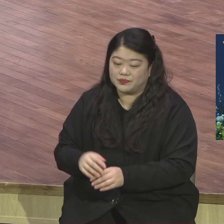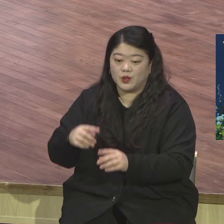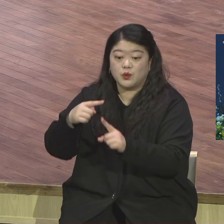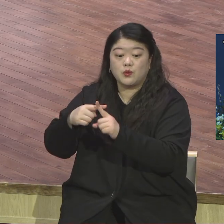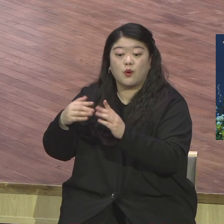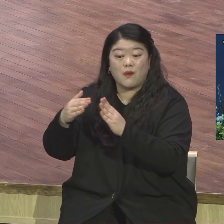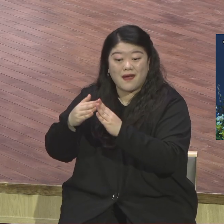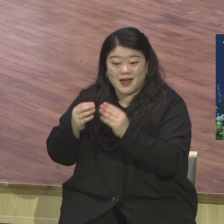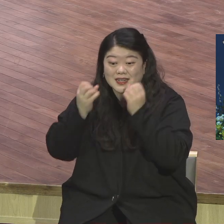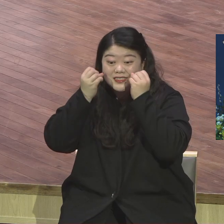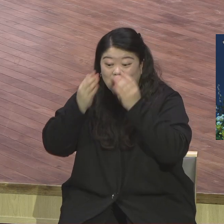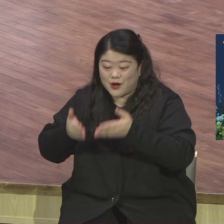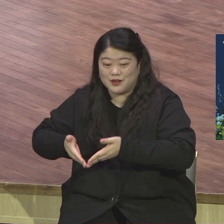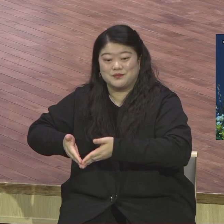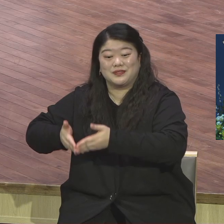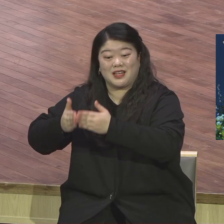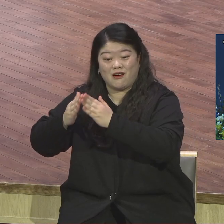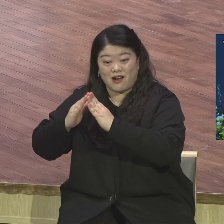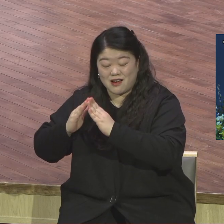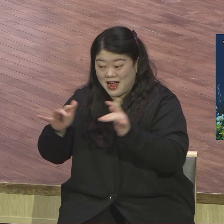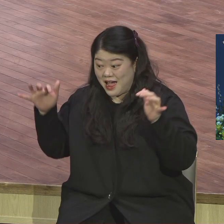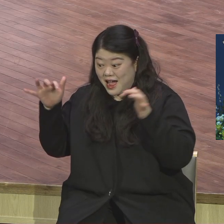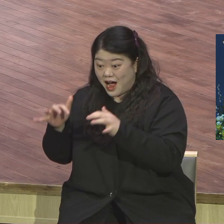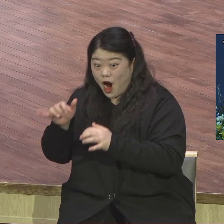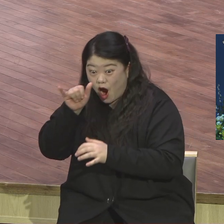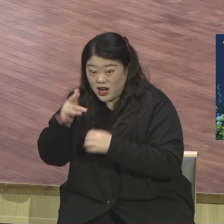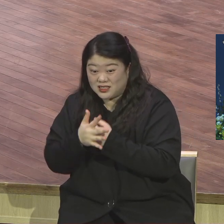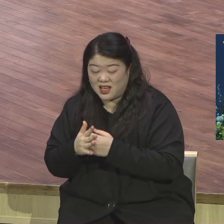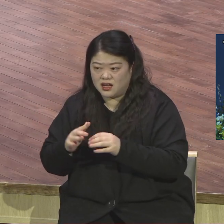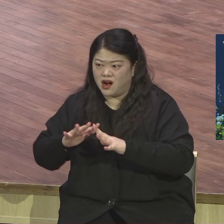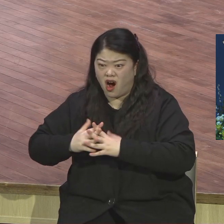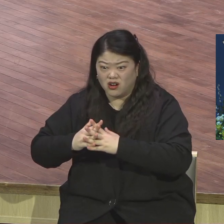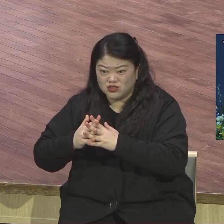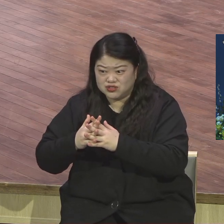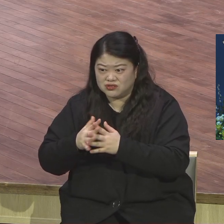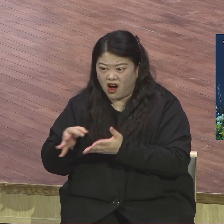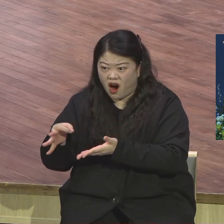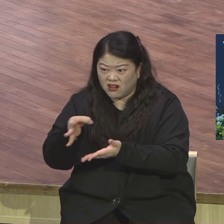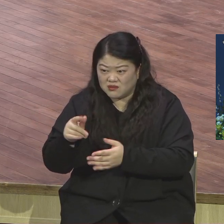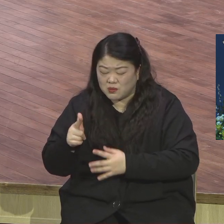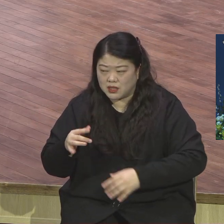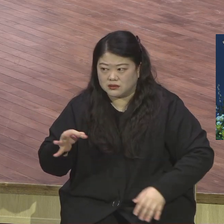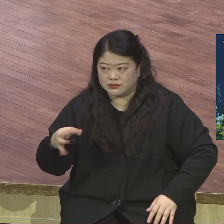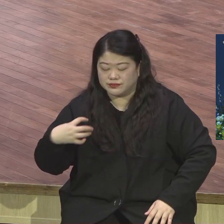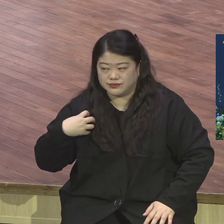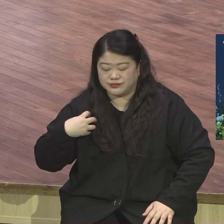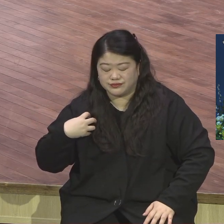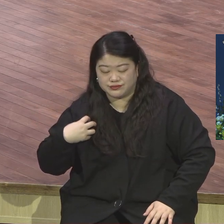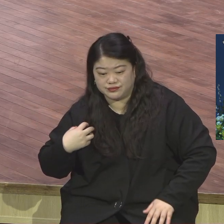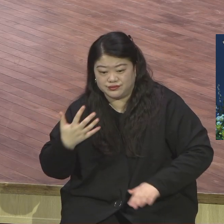건축한다 그러면 교인들이 일단 세 가지가 안 옵니다. 부담스럽기 때문에 또 기성교인들도 왔다가 떠납니다.